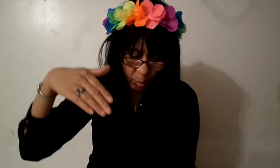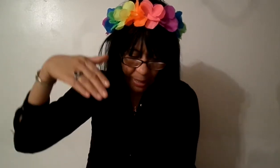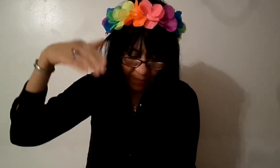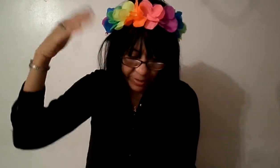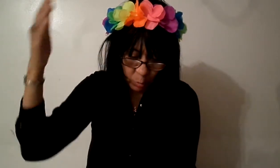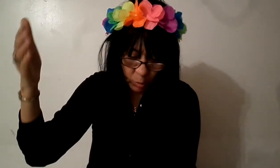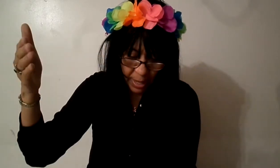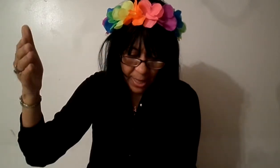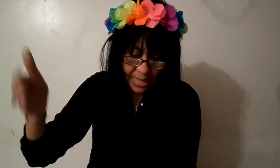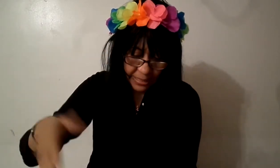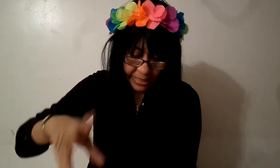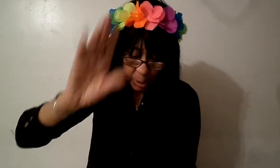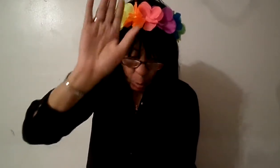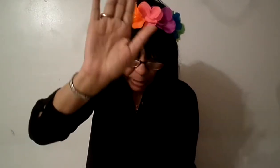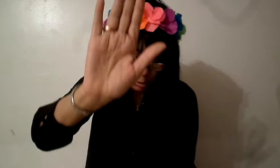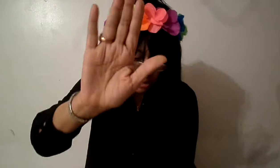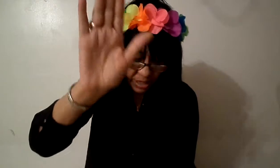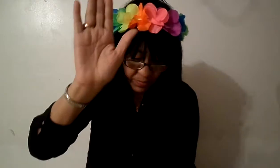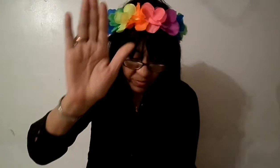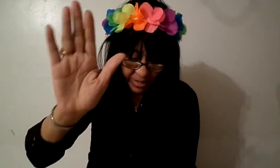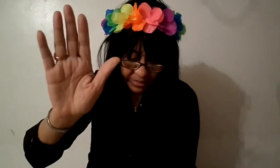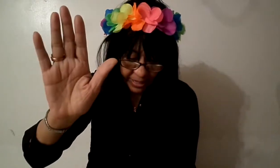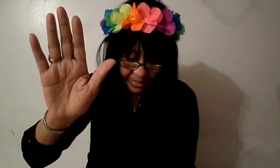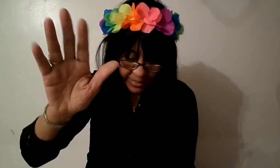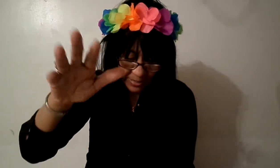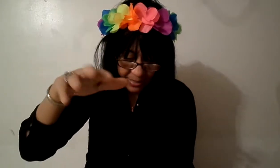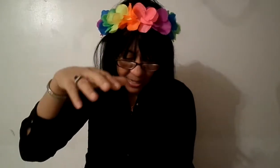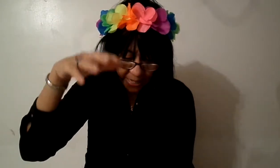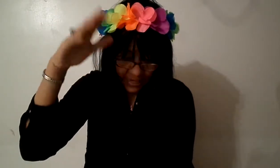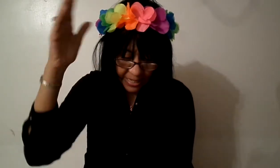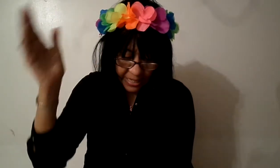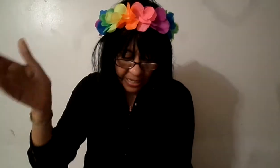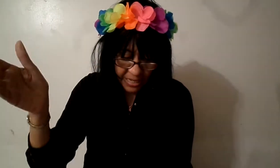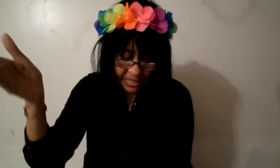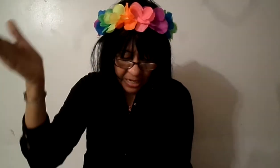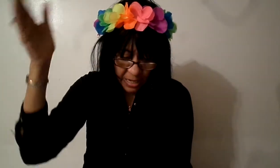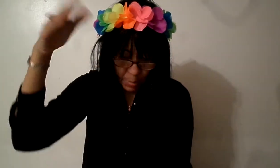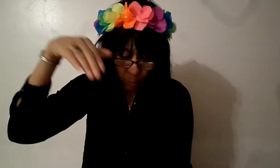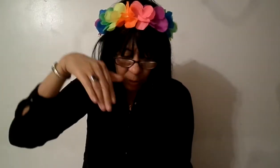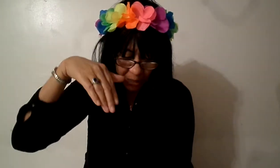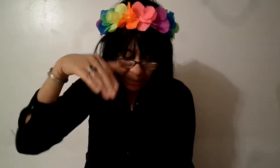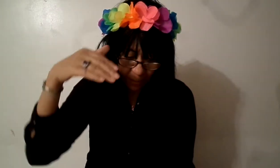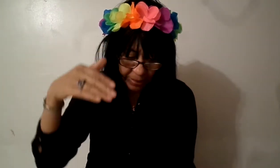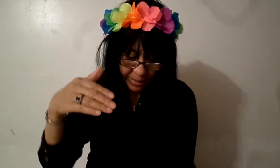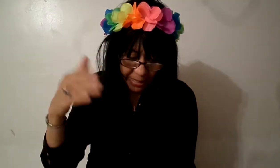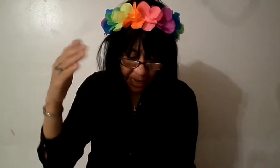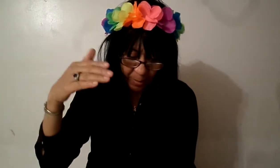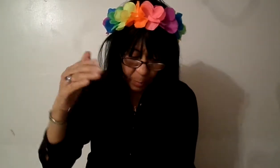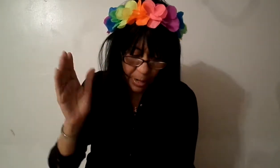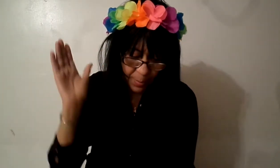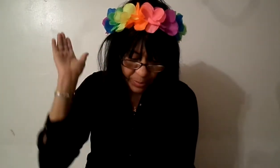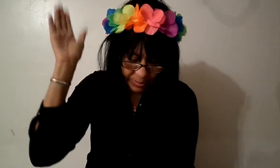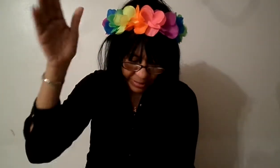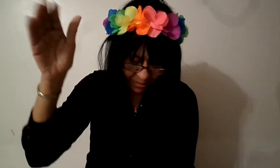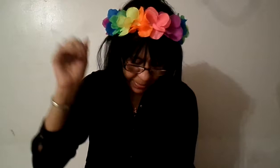la figura de cuatro seres vivientes y remontan también en la época primitiva